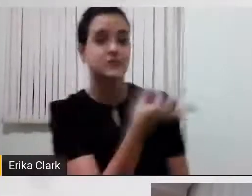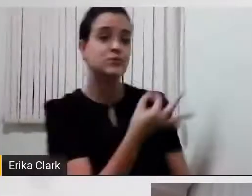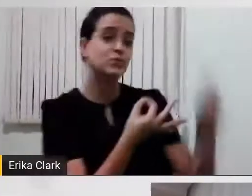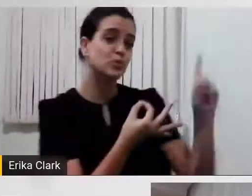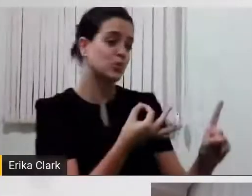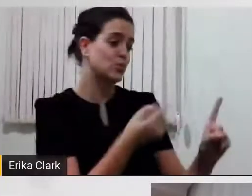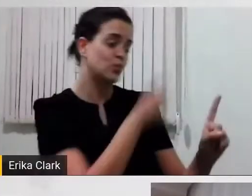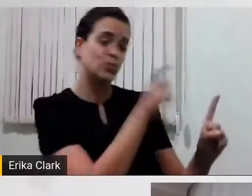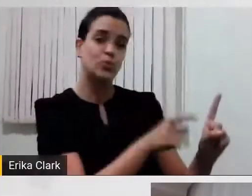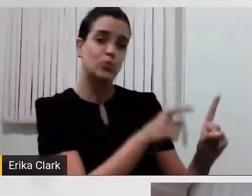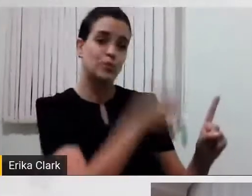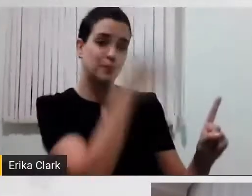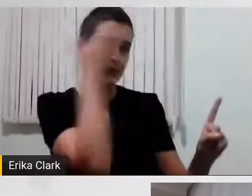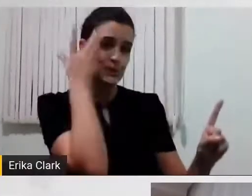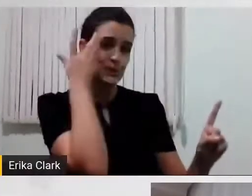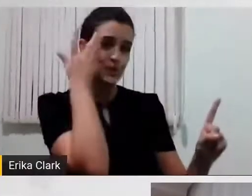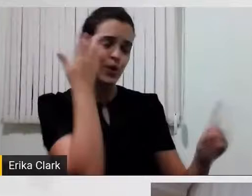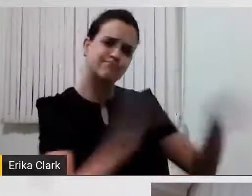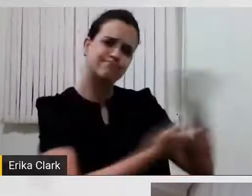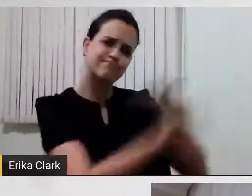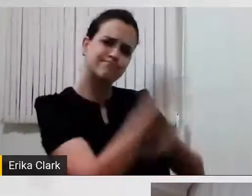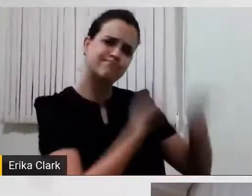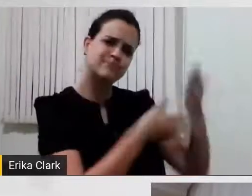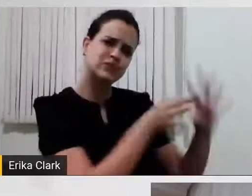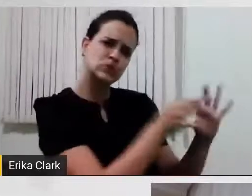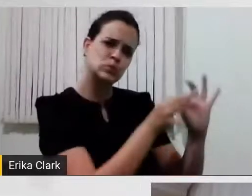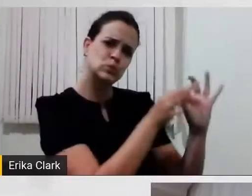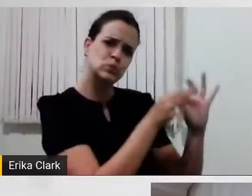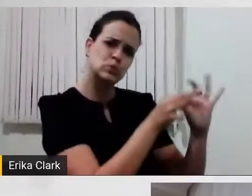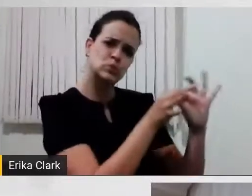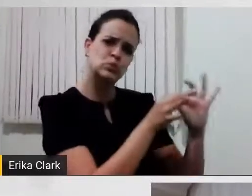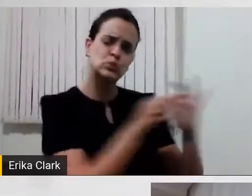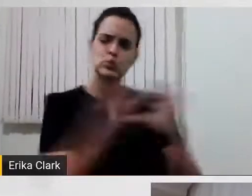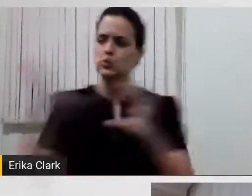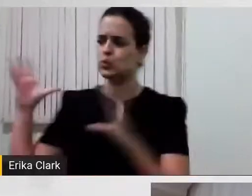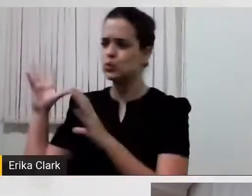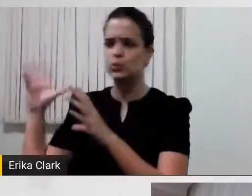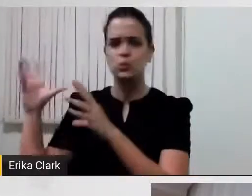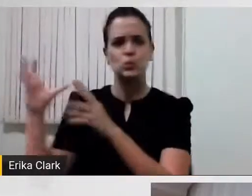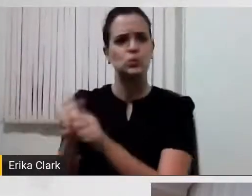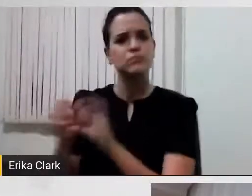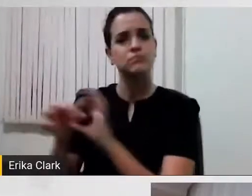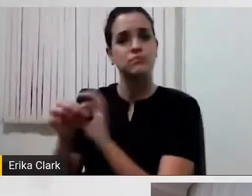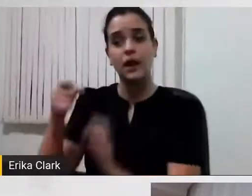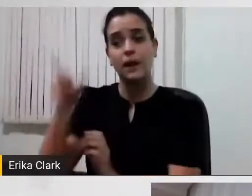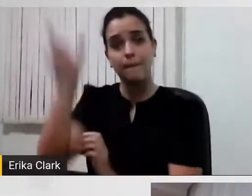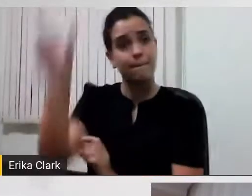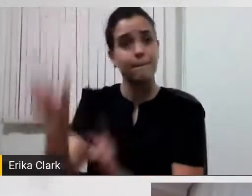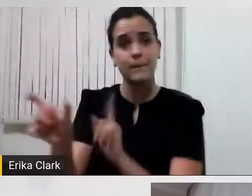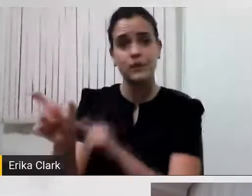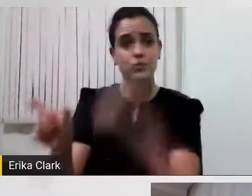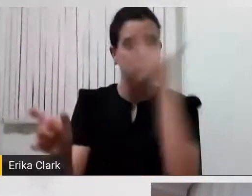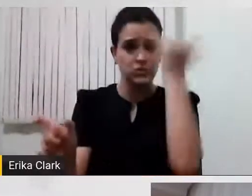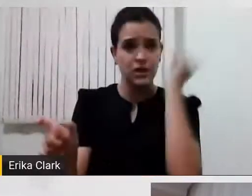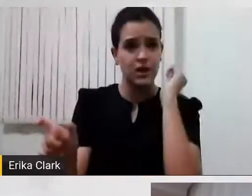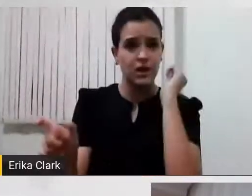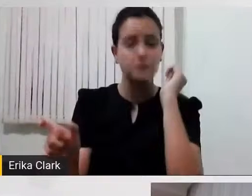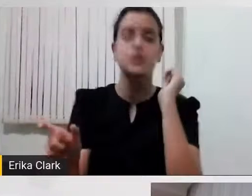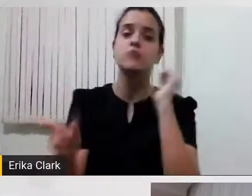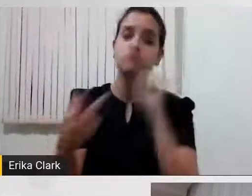importante nós desenvolvermos em conjunto e se alguém não souber, vamos procurar a resposta em algum lugar e se